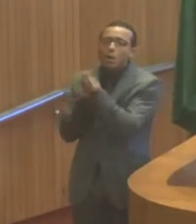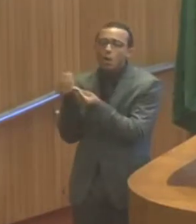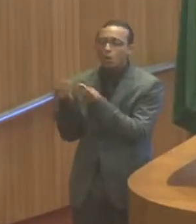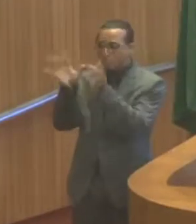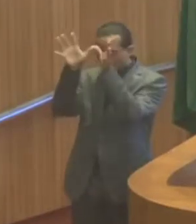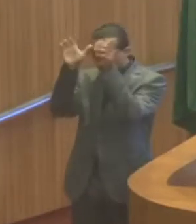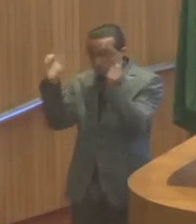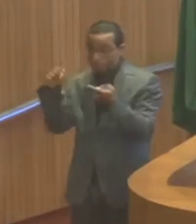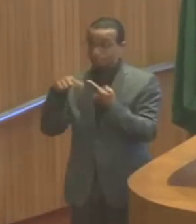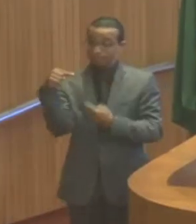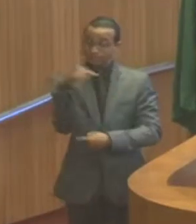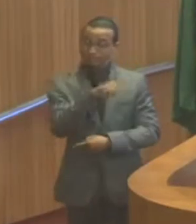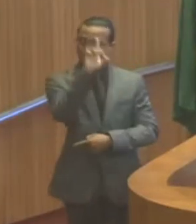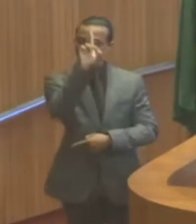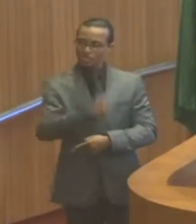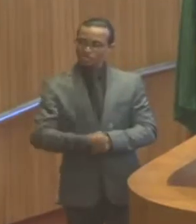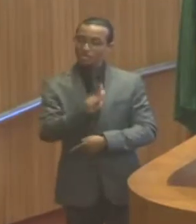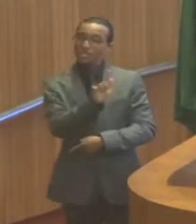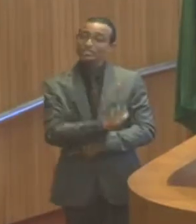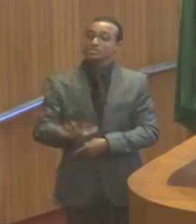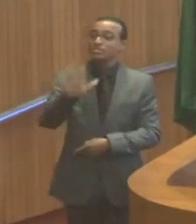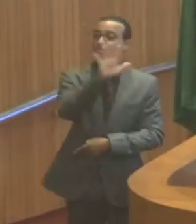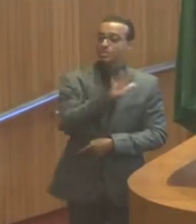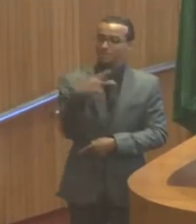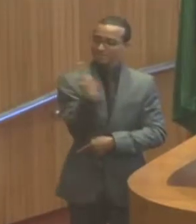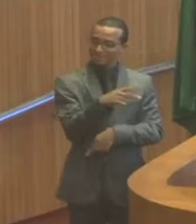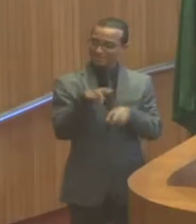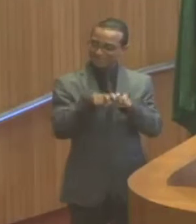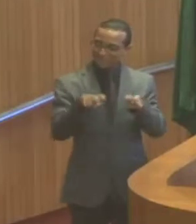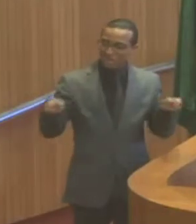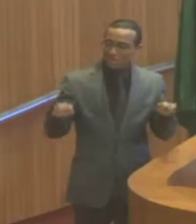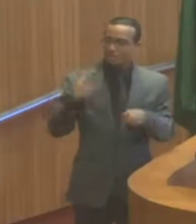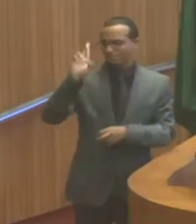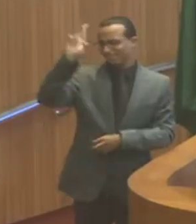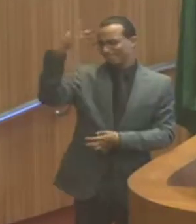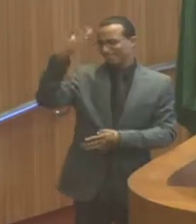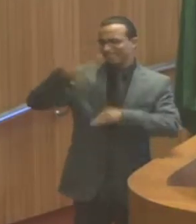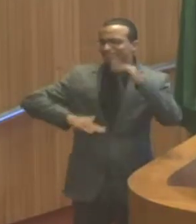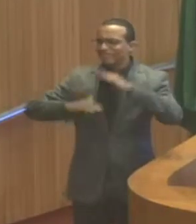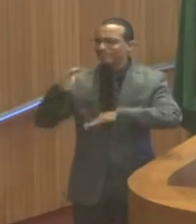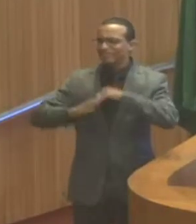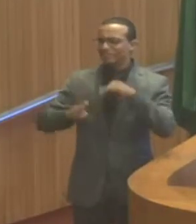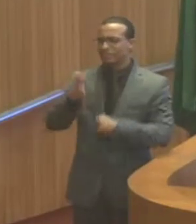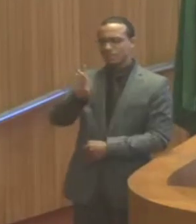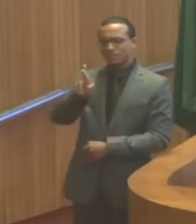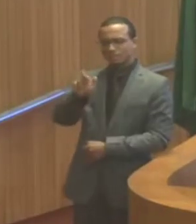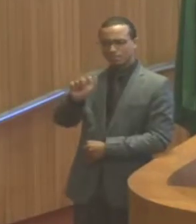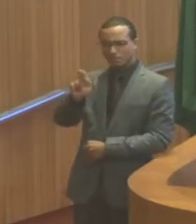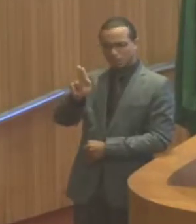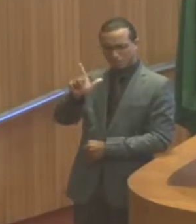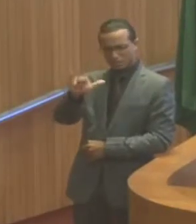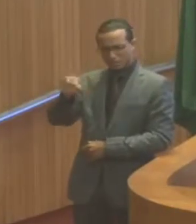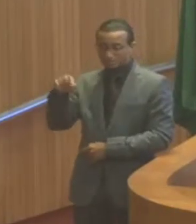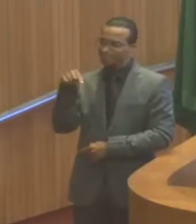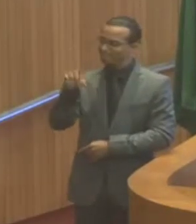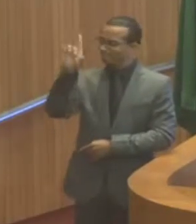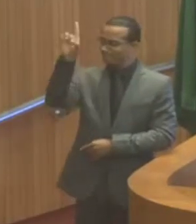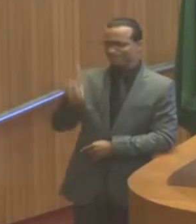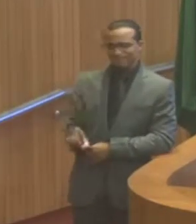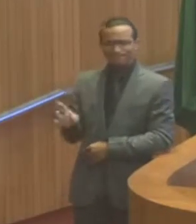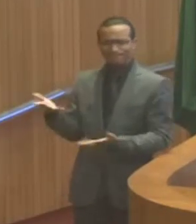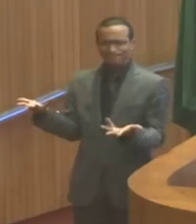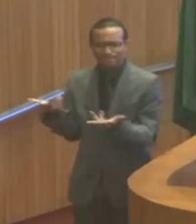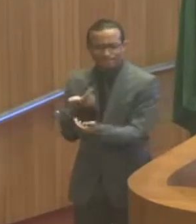desta mesa, comandada pelo Braulio, um profissional de extrema competência, dedicação,